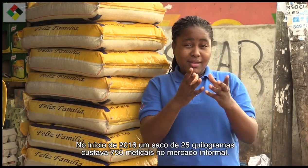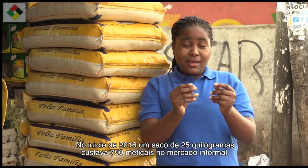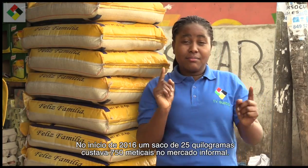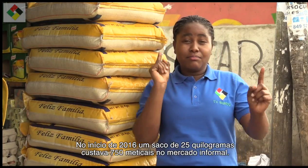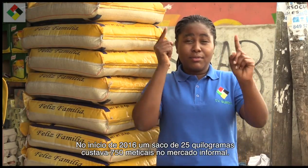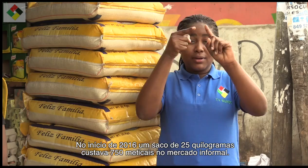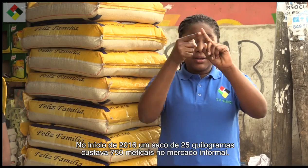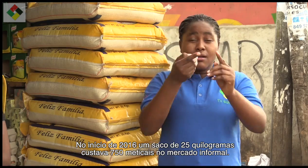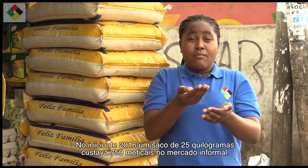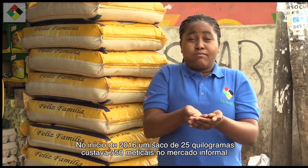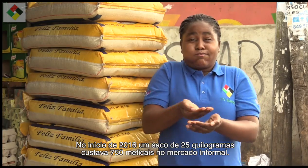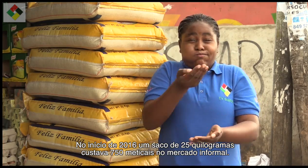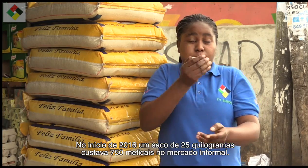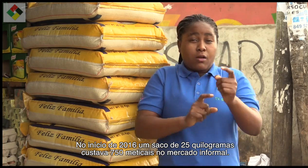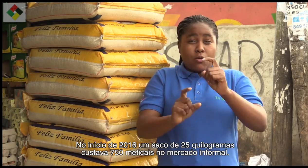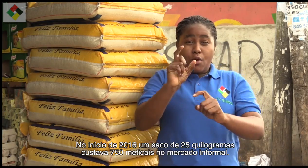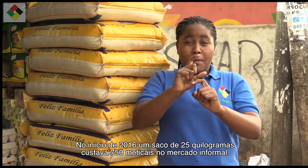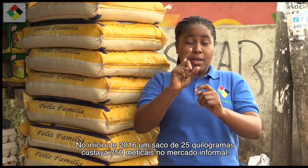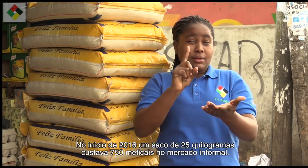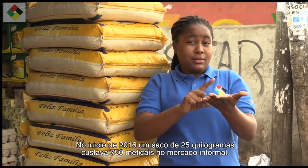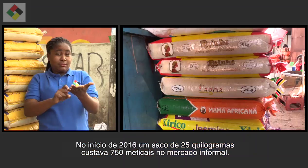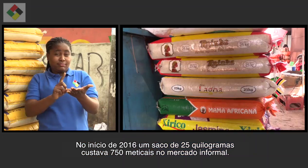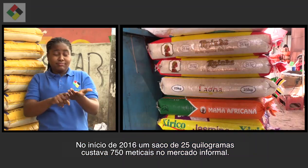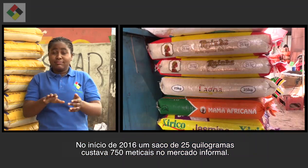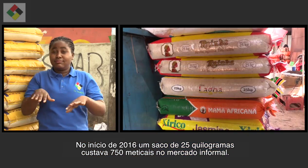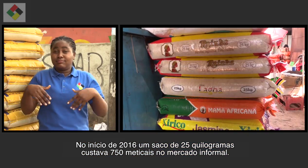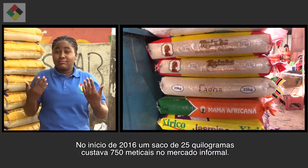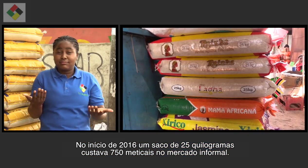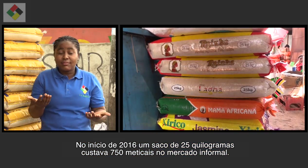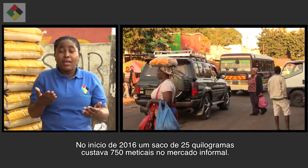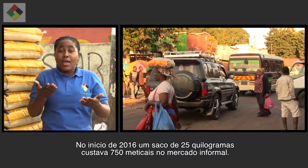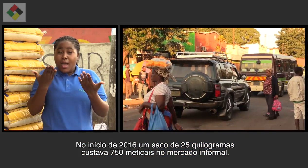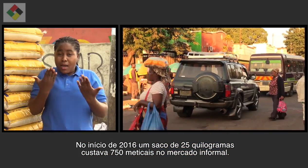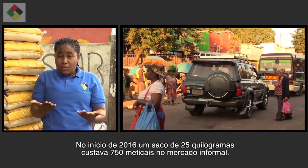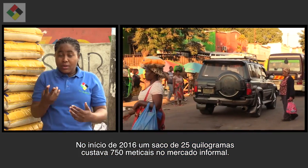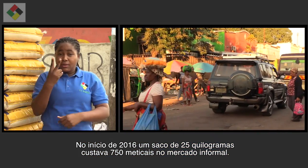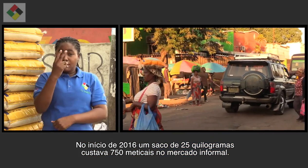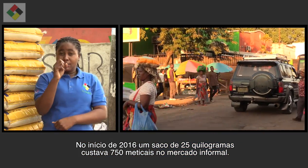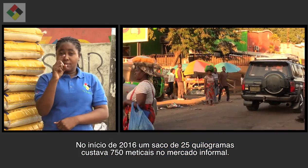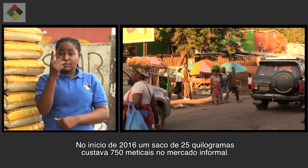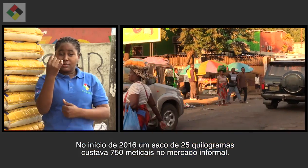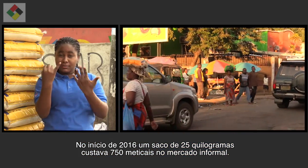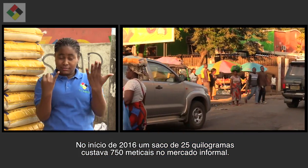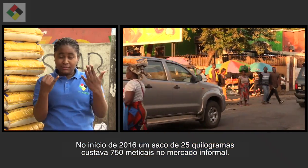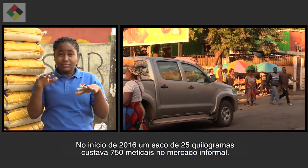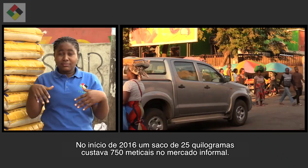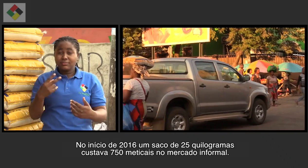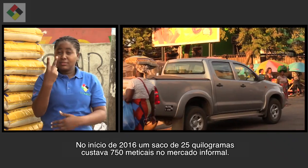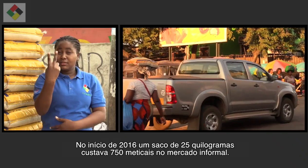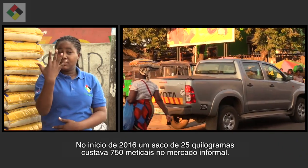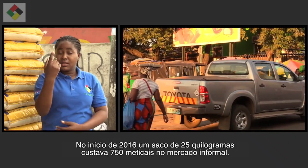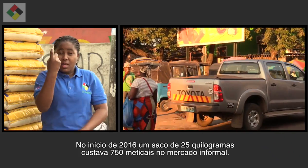de 2016, um saco de 25 kg custava 750 meticais no mercado informal.